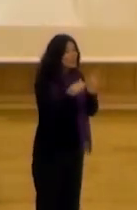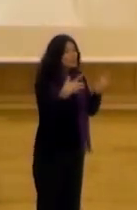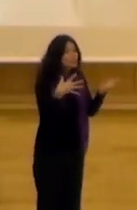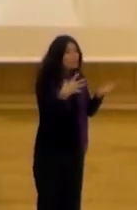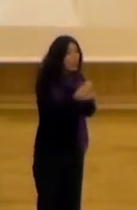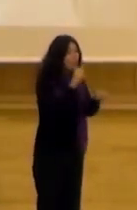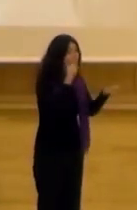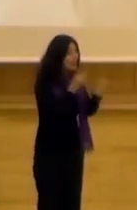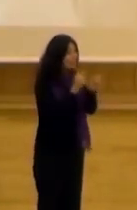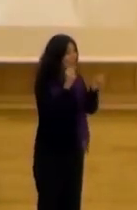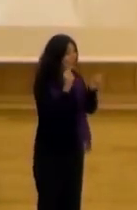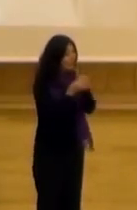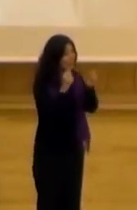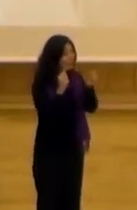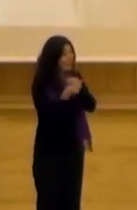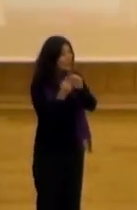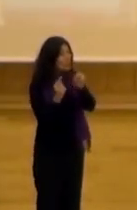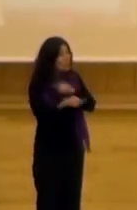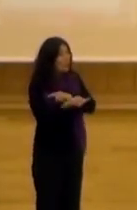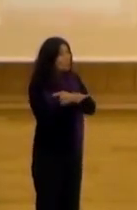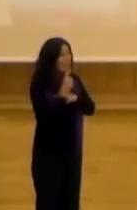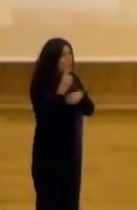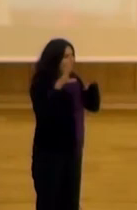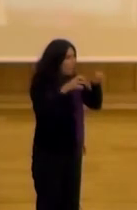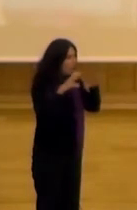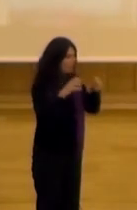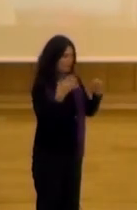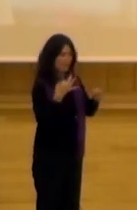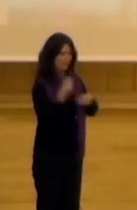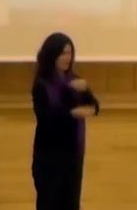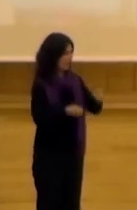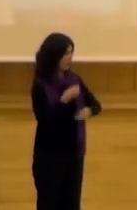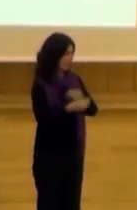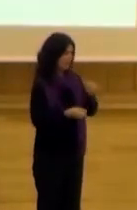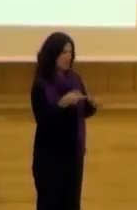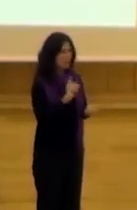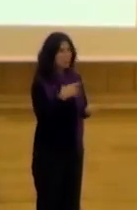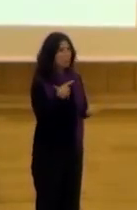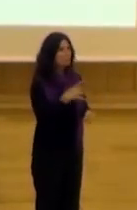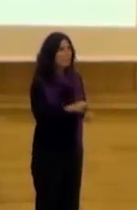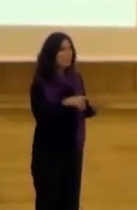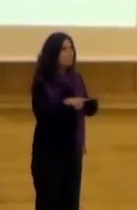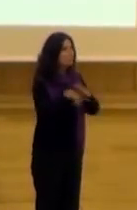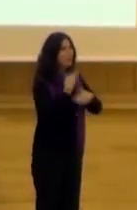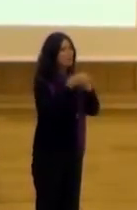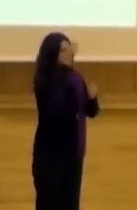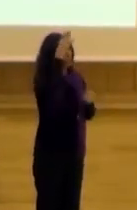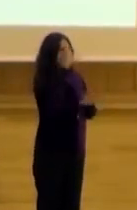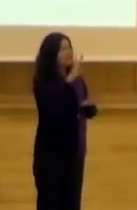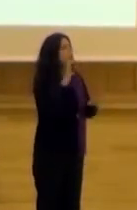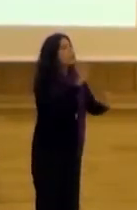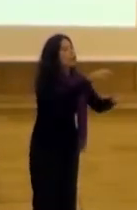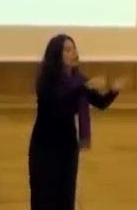todos estos cambios solo se pueden aprender haciendo, no por el espacio cognitivo, sino en el mismo hacer. Esto es como